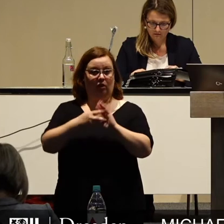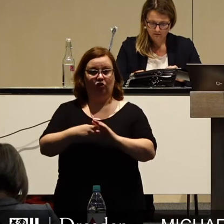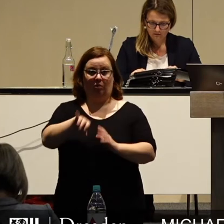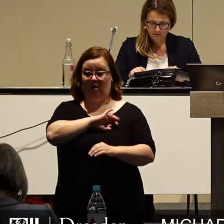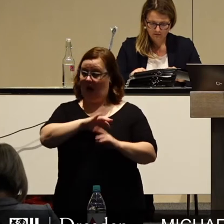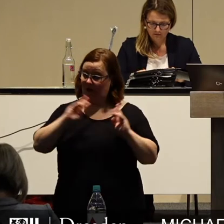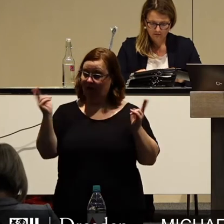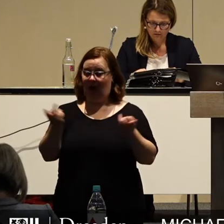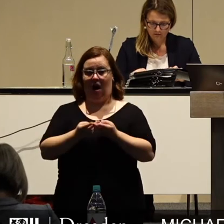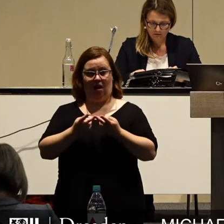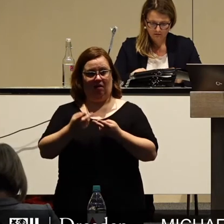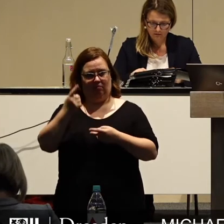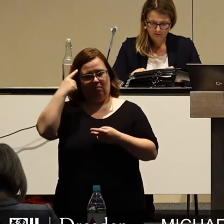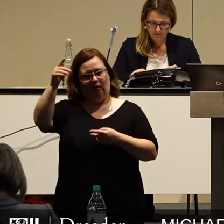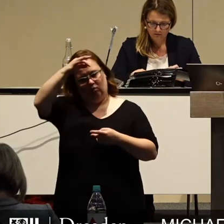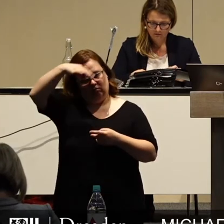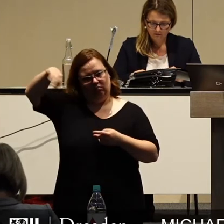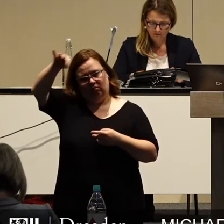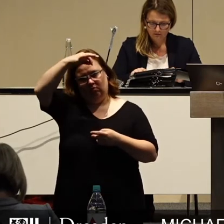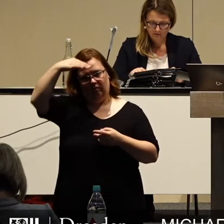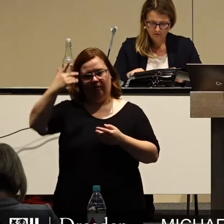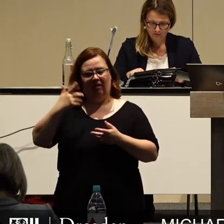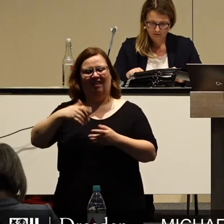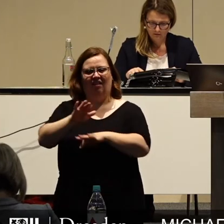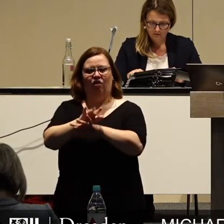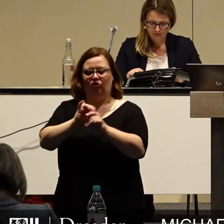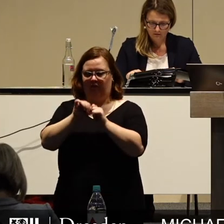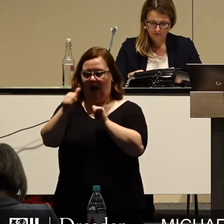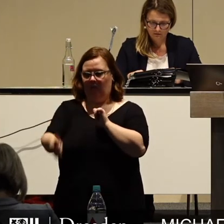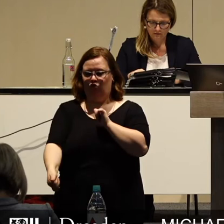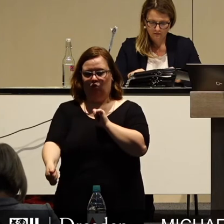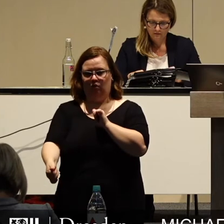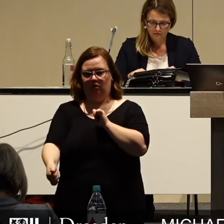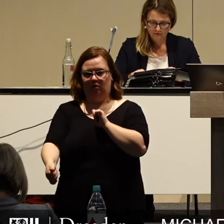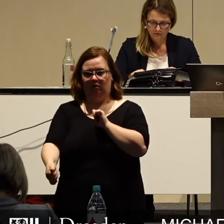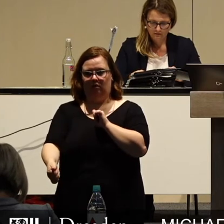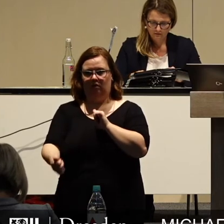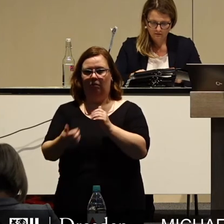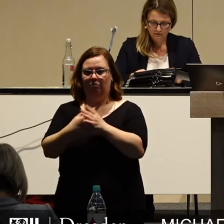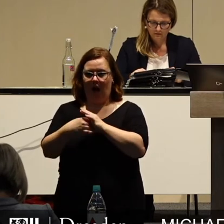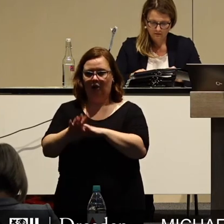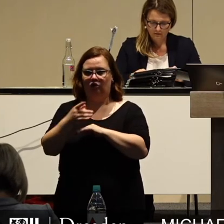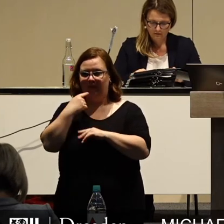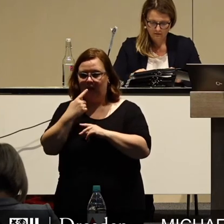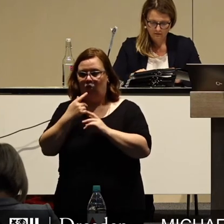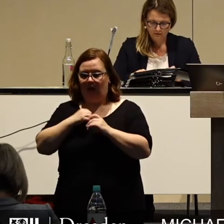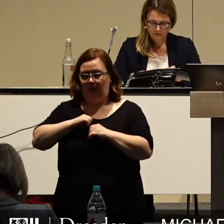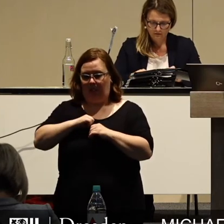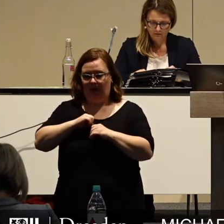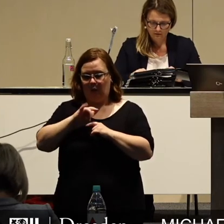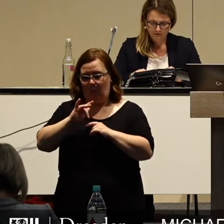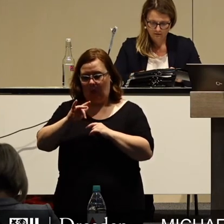sich darüber einig, dass der drohende wirtschaftliche Absturz nicht durch Kleckern, sondern durch Klotzen verhindert werden muss.